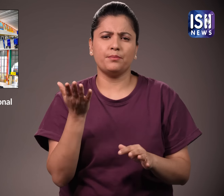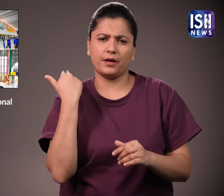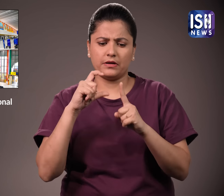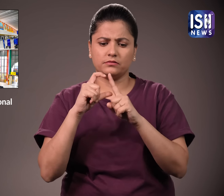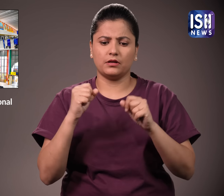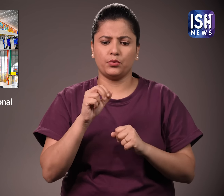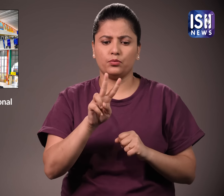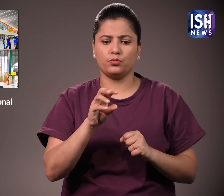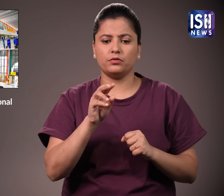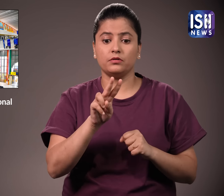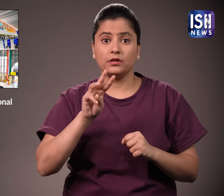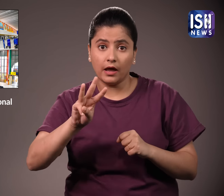दिसंबर 2023 में किया था